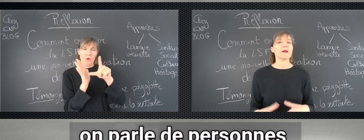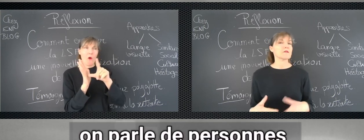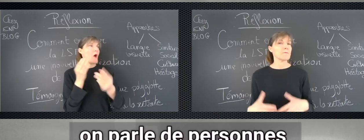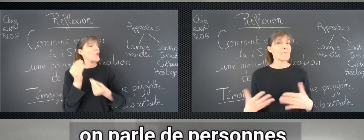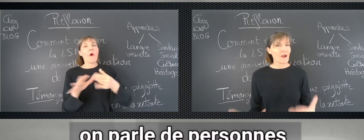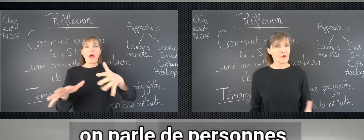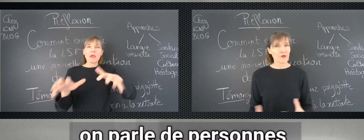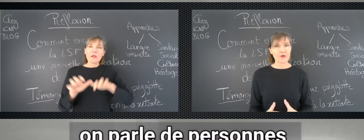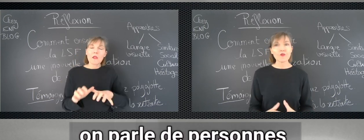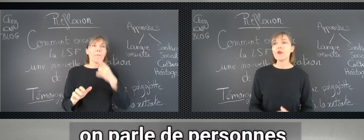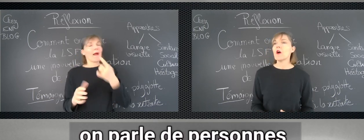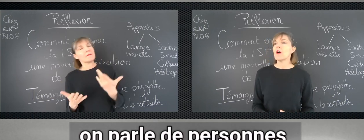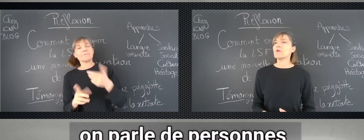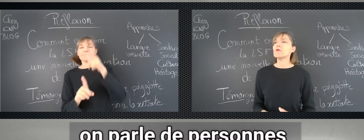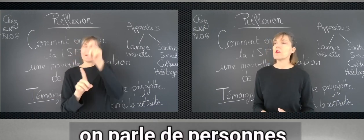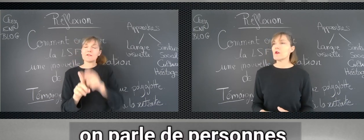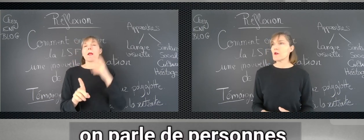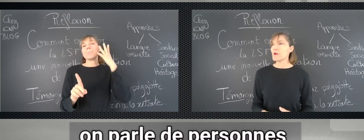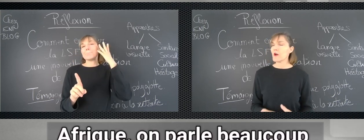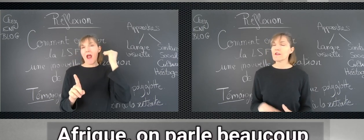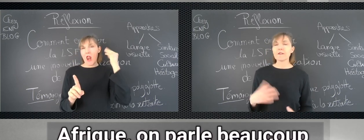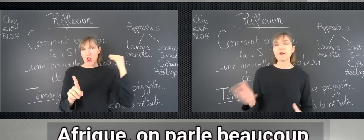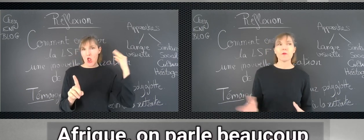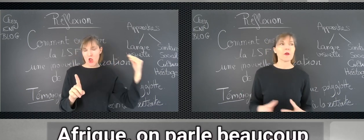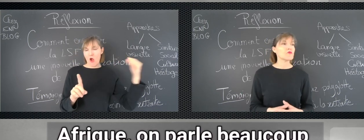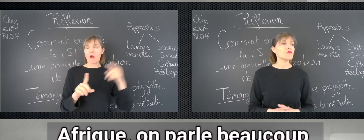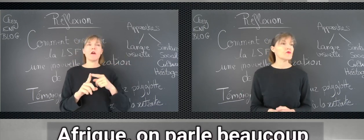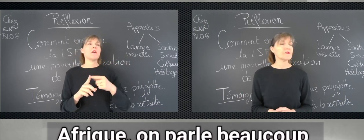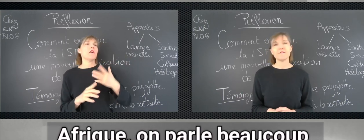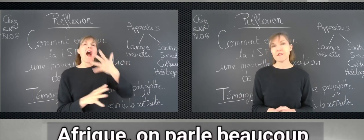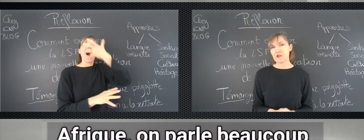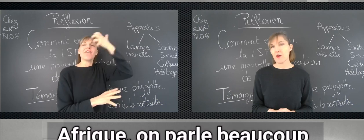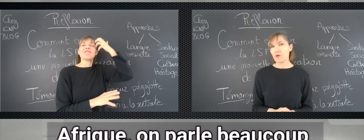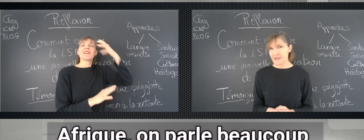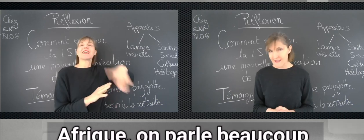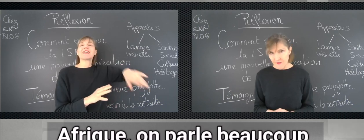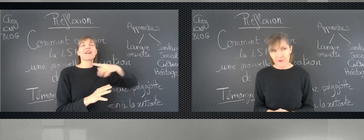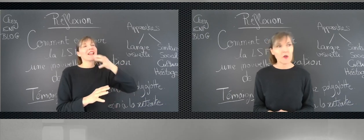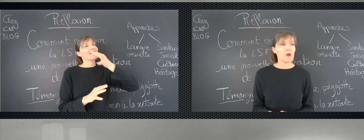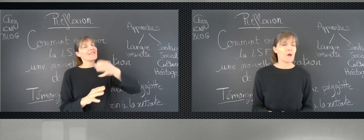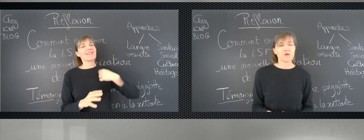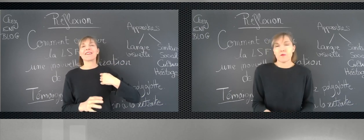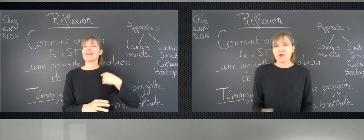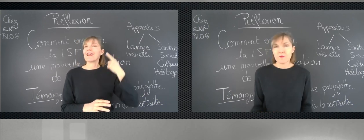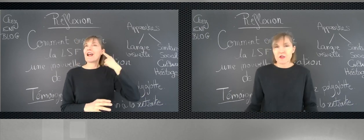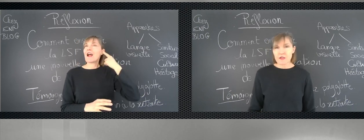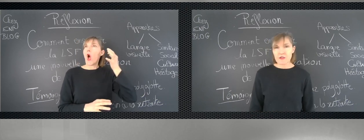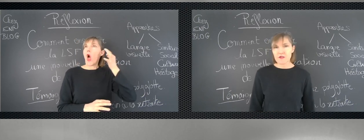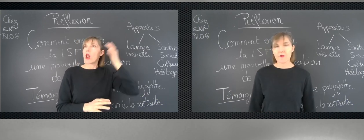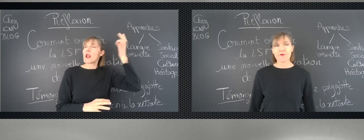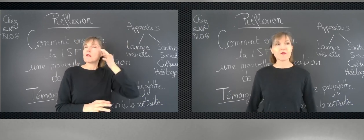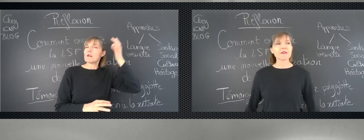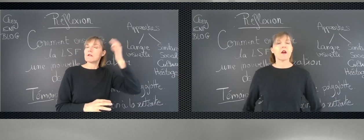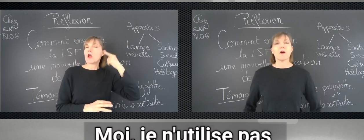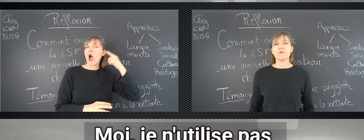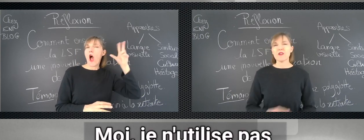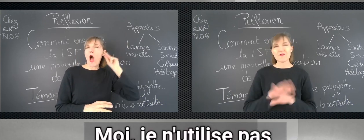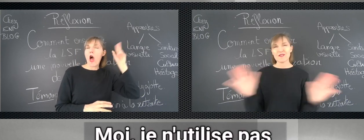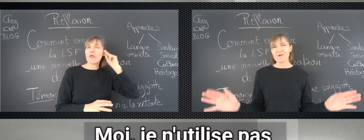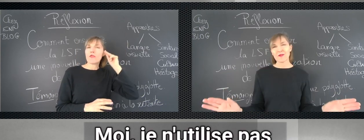personnes malentendantes, ou en Afrique, on parle beaucoup de déficients auditifs, j'imagine ici aussi en France. Moi, je n'utilise pas